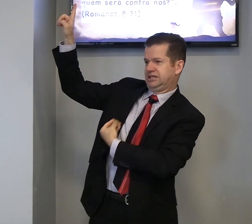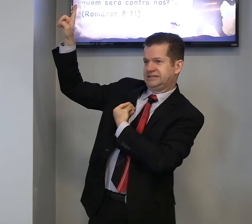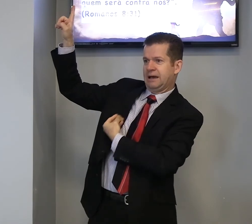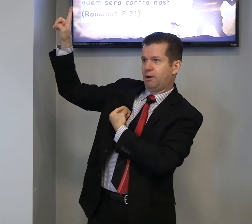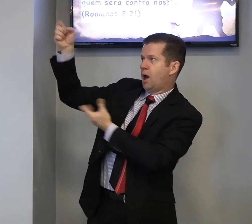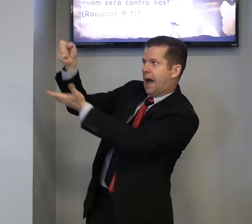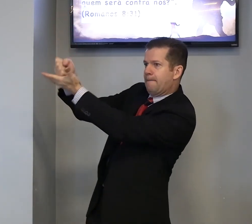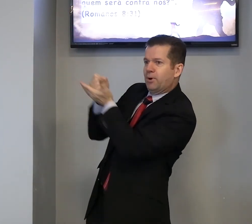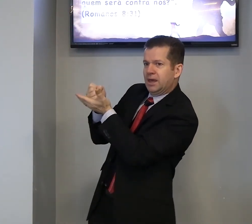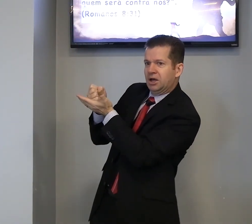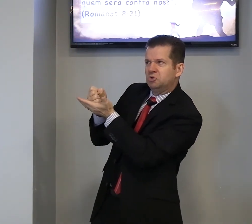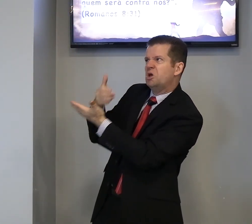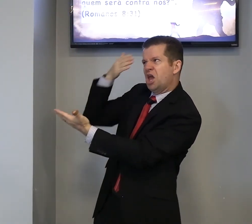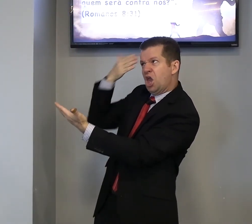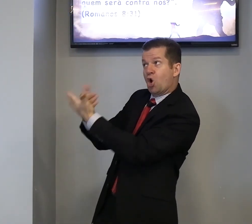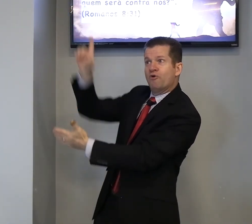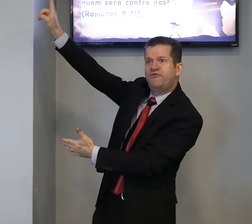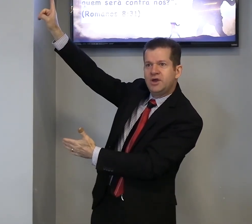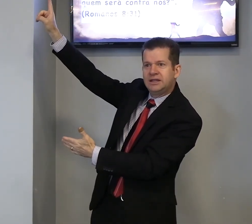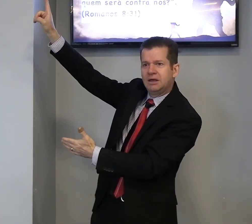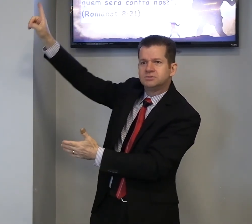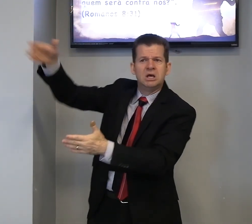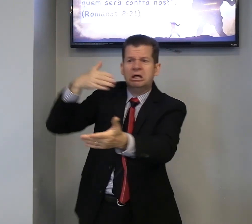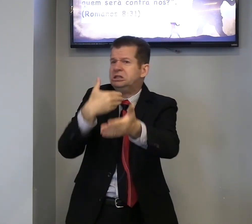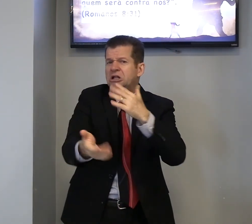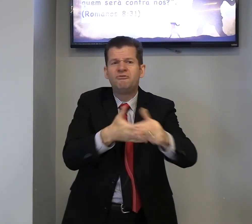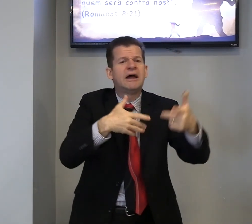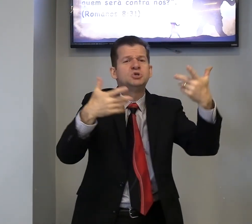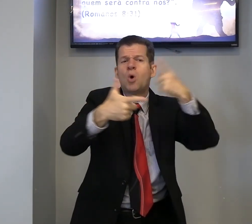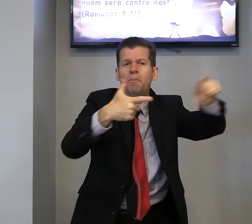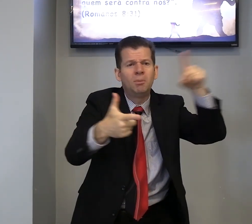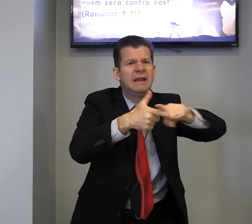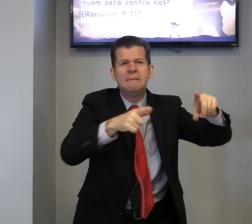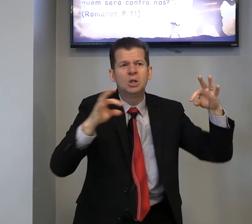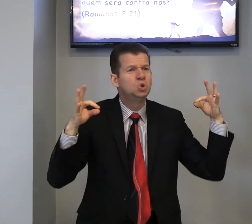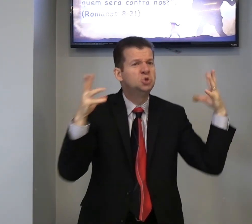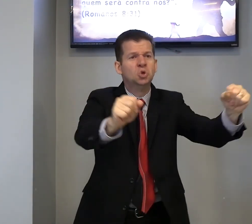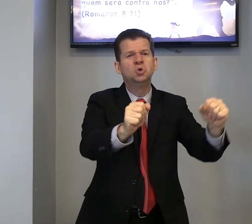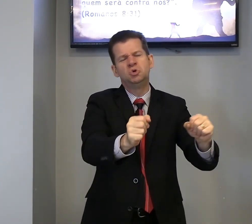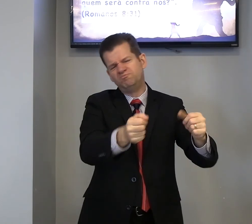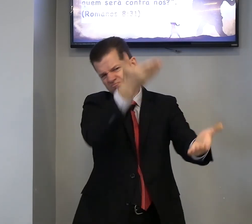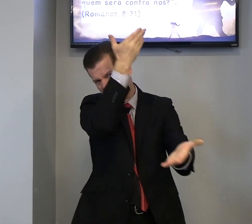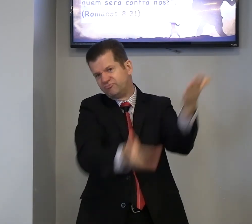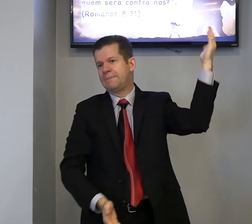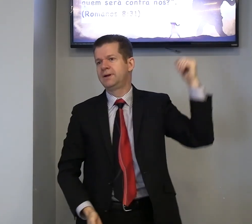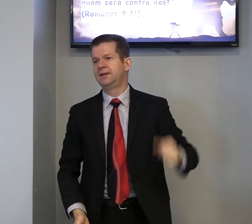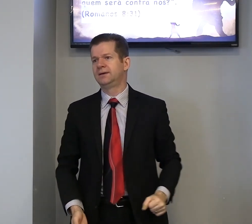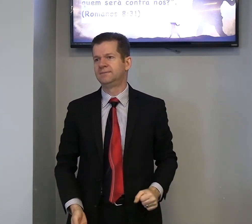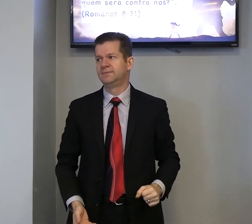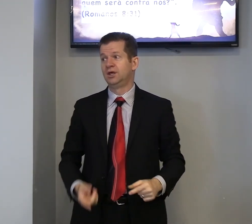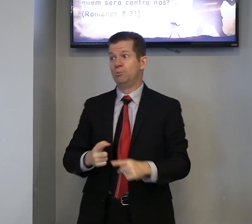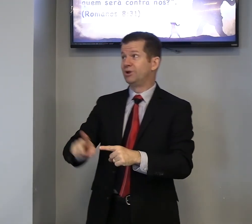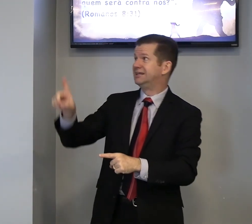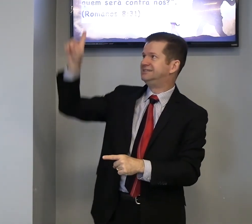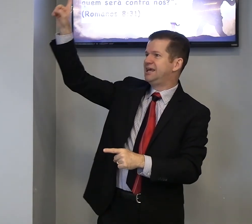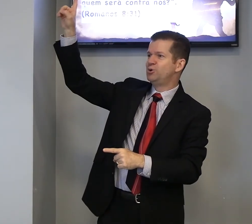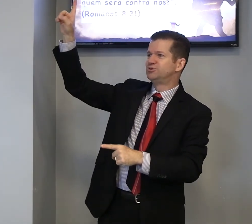está, apoiando, eu, confio em Deus, tanto faz, qual problema, tudo, vai perder, Deus,